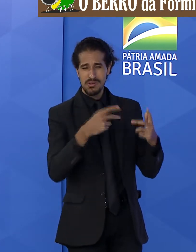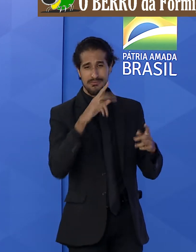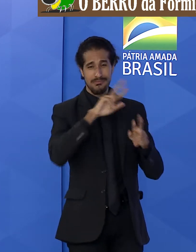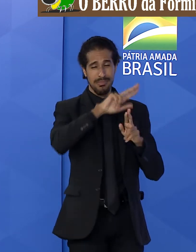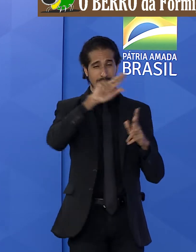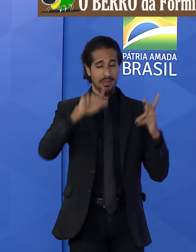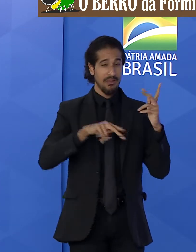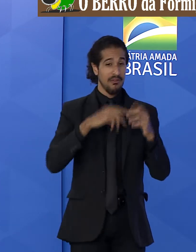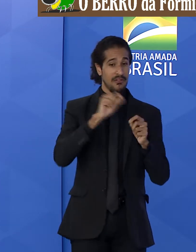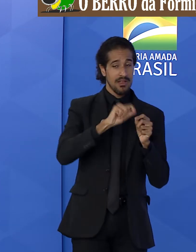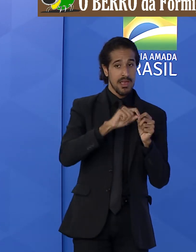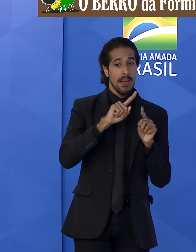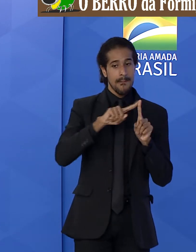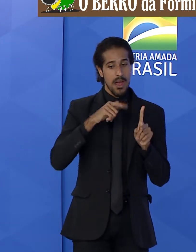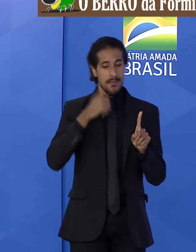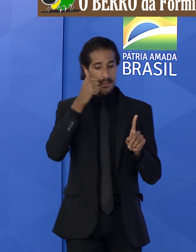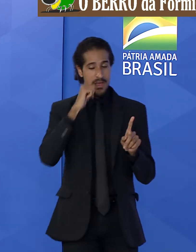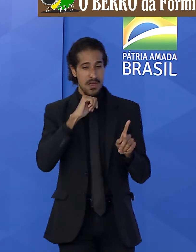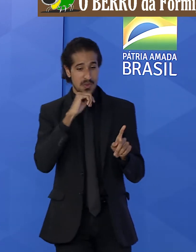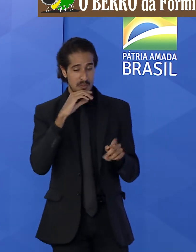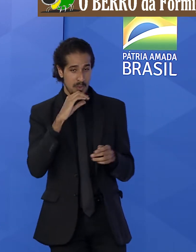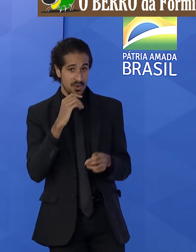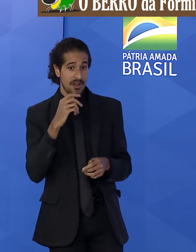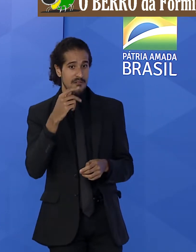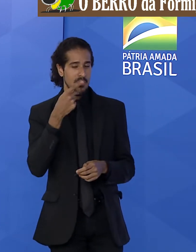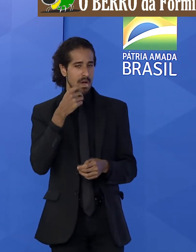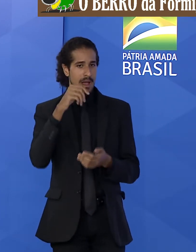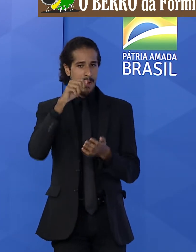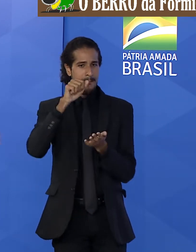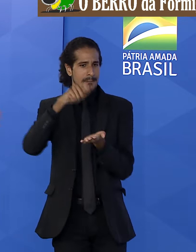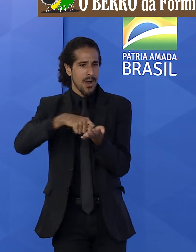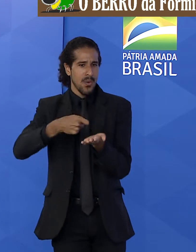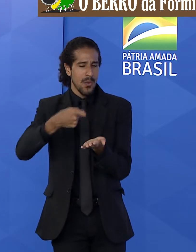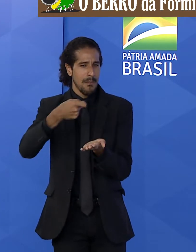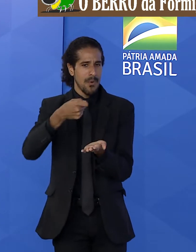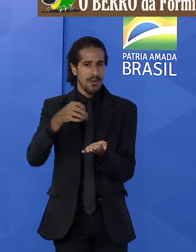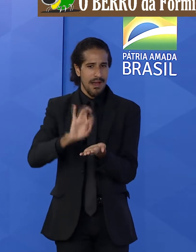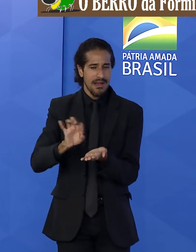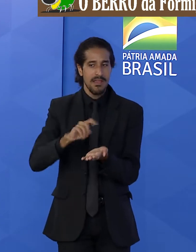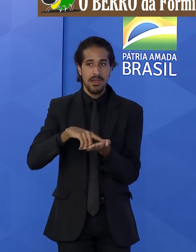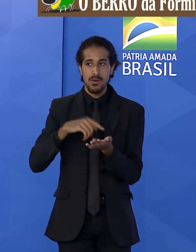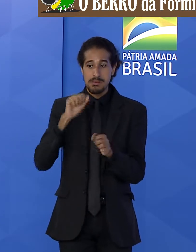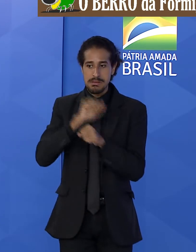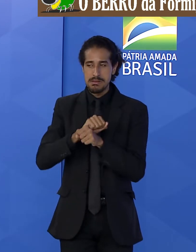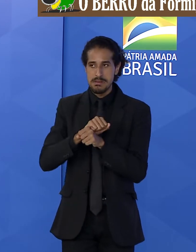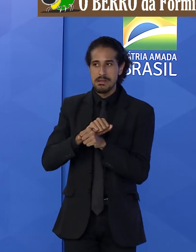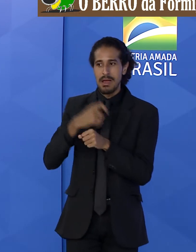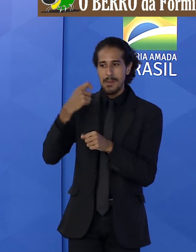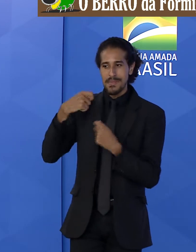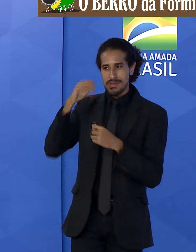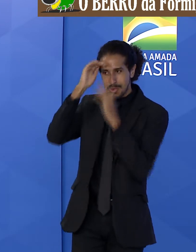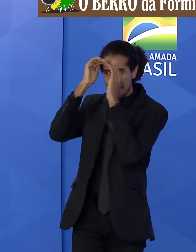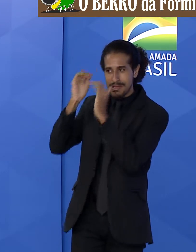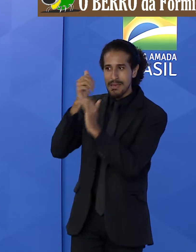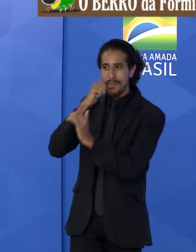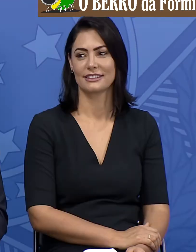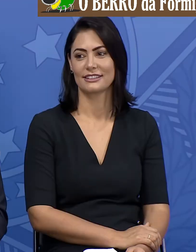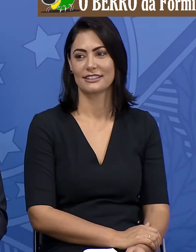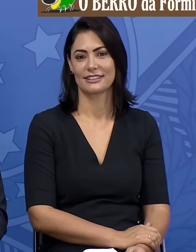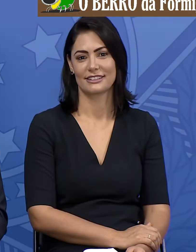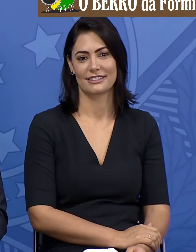a minha mulher diz, olha, mas tu não pagou essa conta aqui, tu tem que fazer isso aqui, eu paro tudo e vou fazer o presidente é um pouco assim,